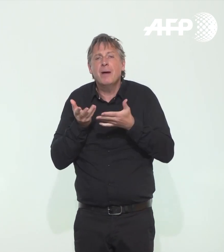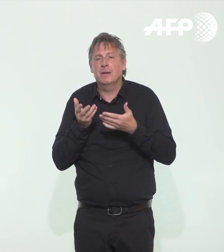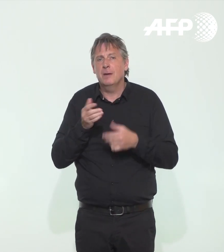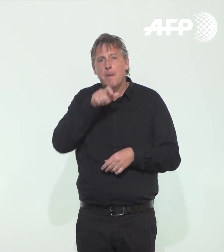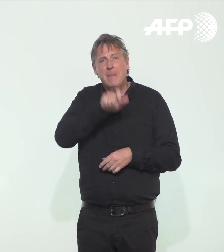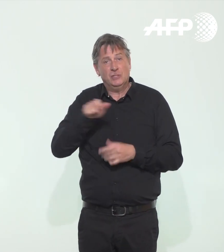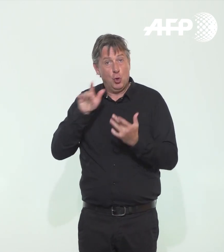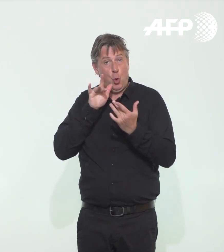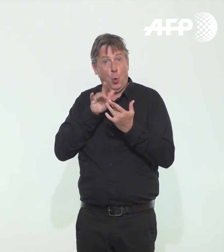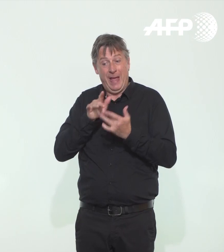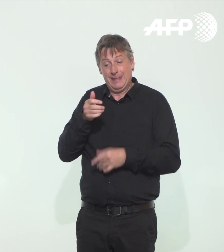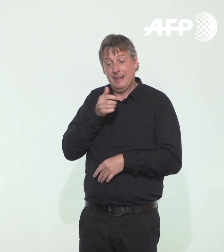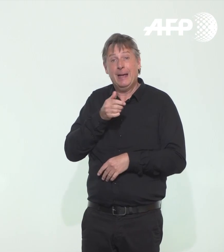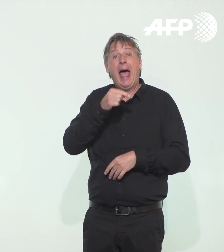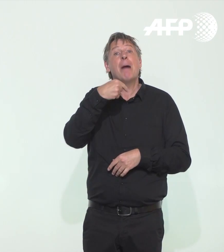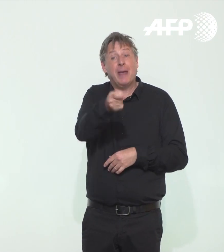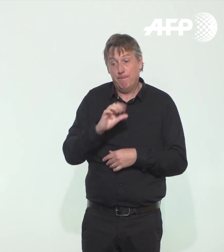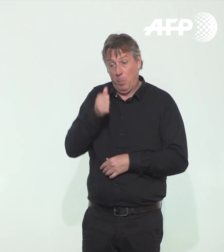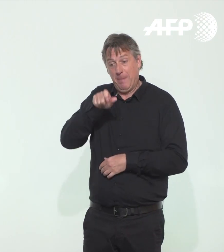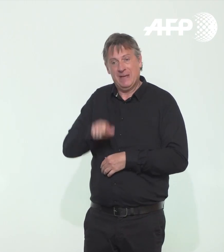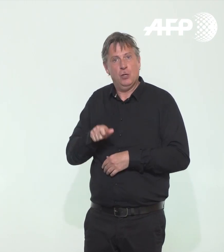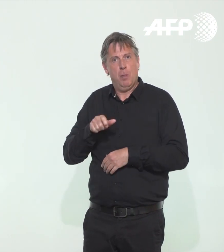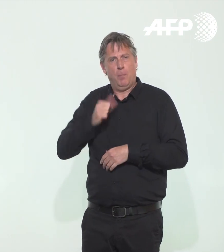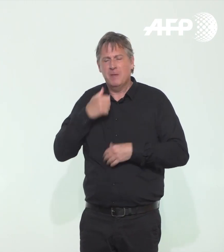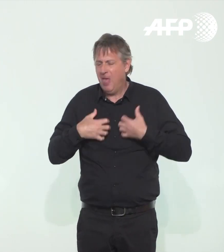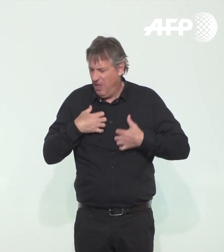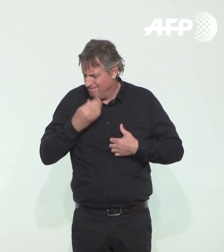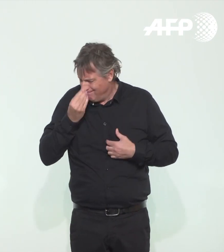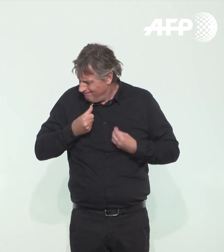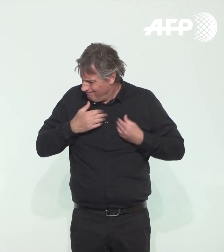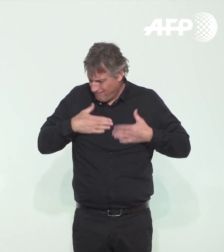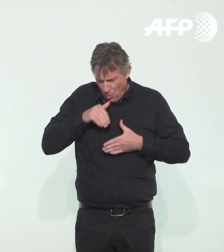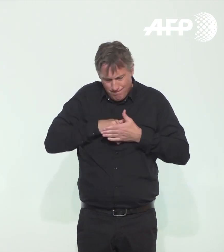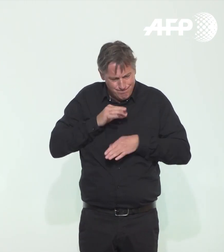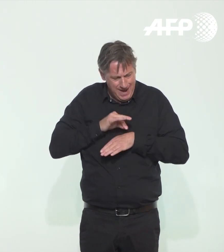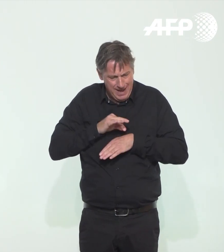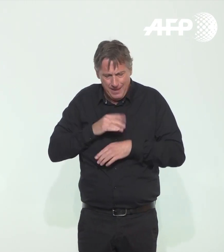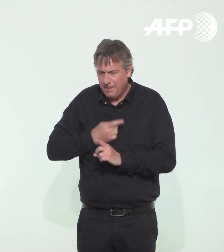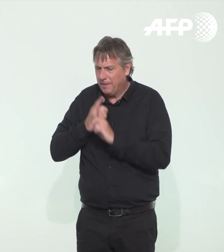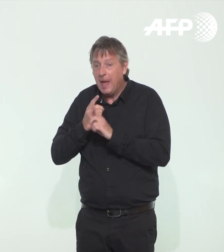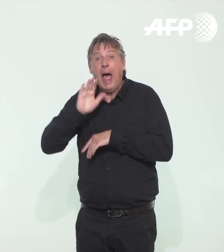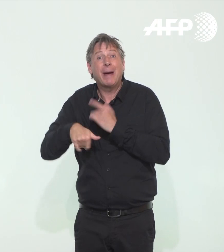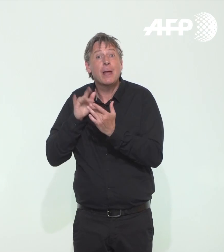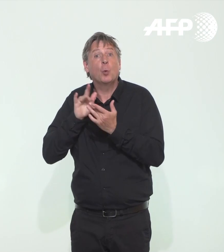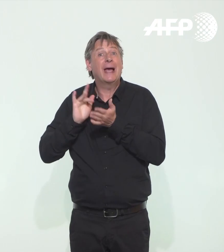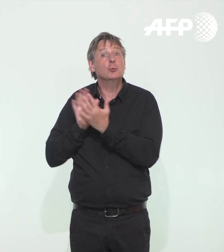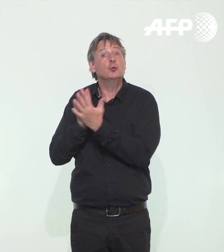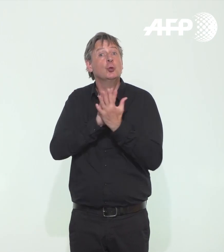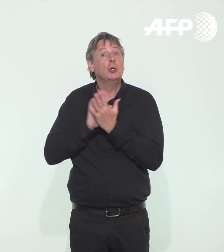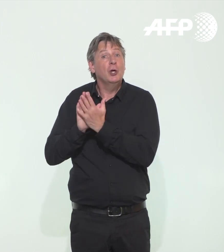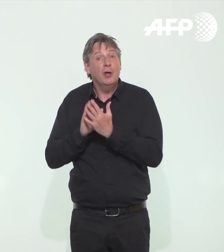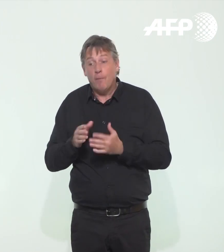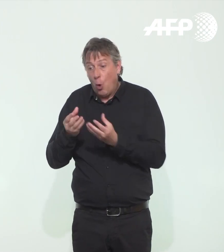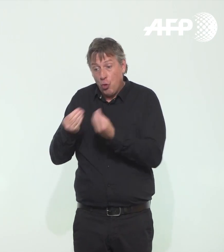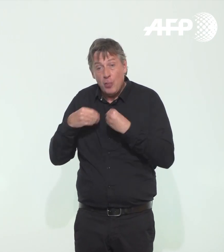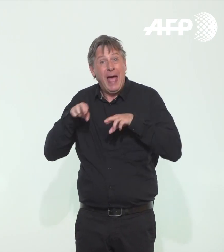détectées un petit peu plus tard que les personnes initiales puisqu'il faut encore les repérer, donner leurs coordonnées et puis pouvoir leur proposer le test. Comme je